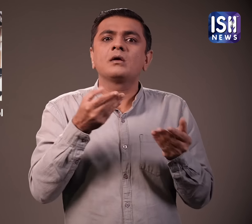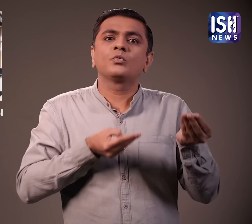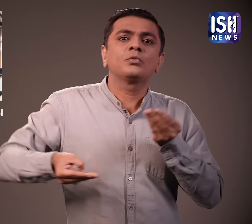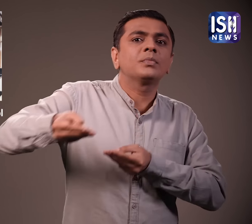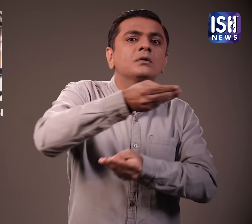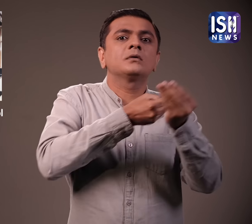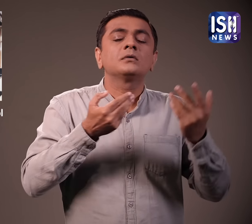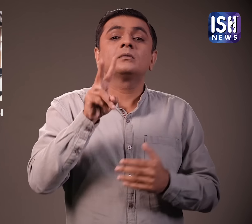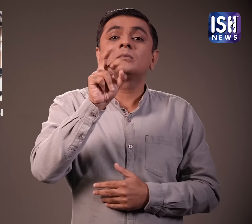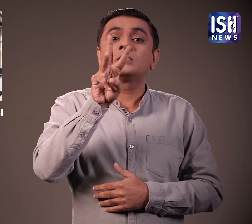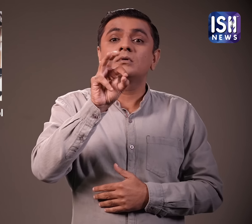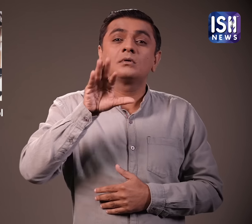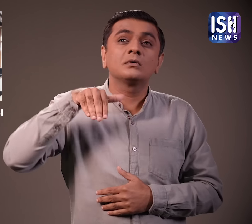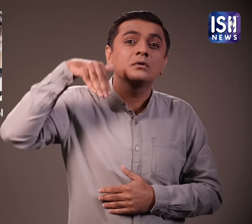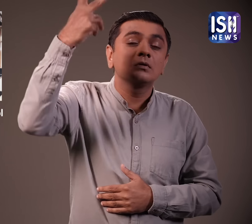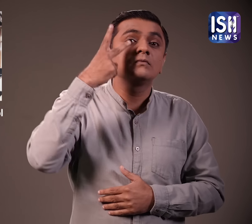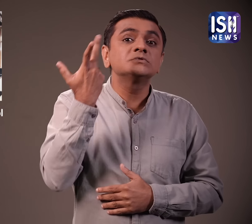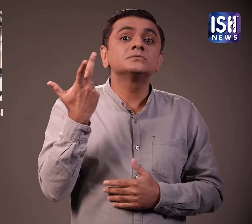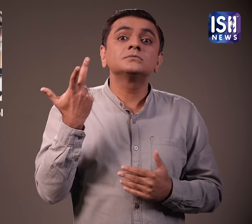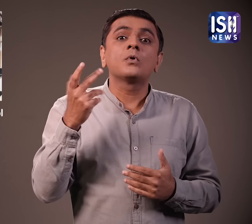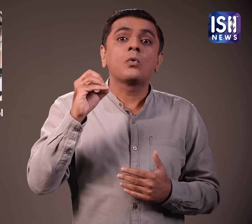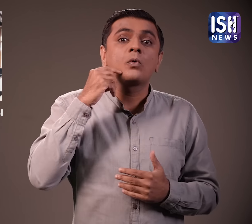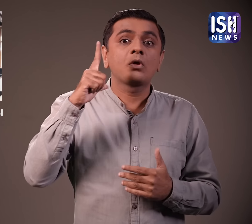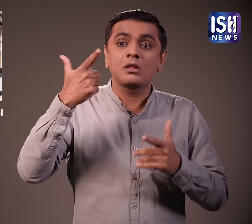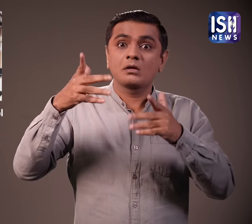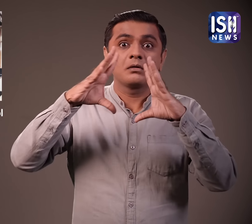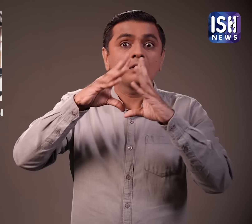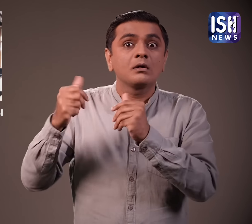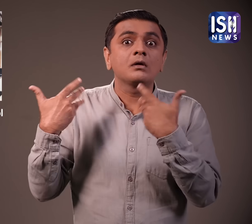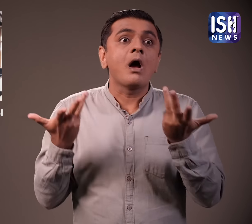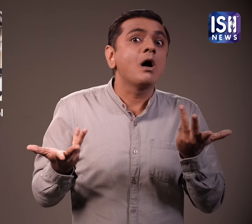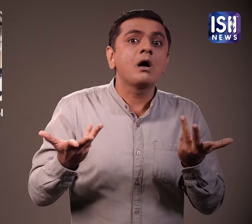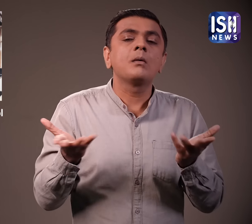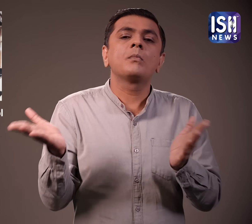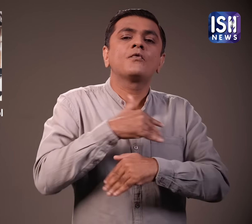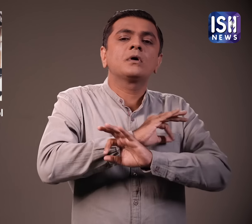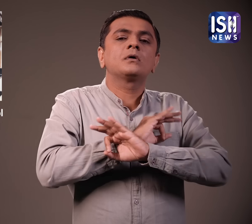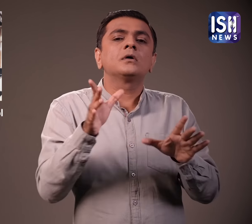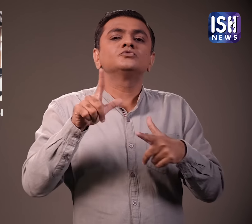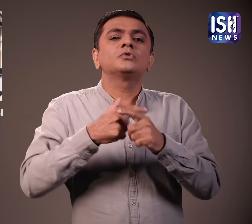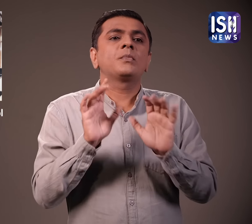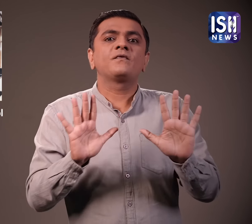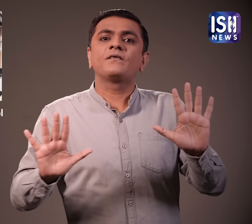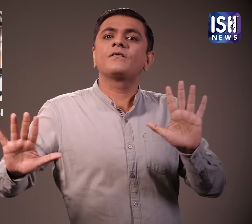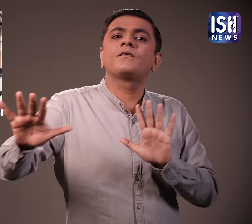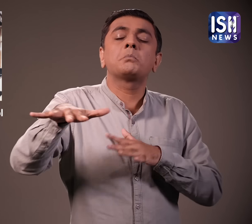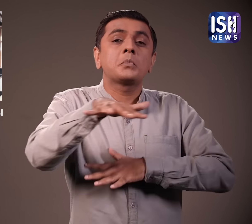नौकरियां जोड़ना और अस्तरवेसरा को बढ़ाना है देश को ये सुनिस्चत करना चाता है कि 2030 में जब तेल नहीं होगा